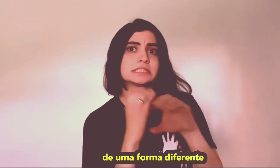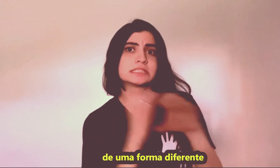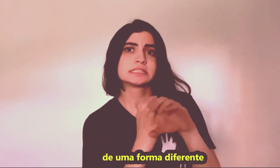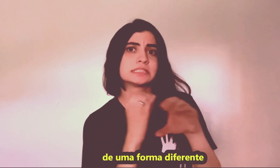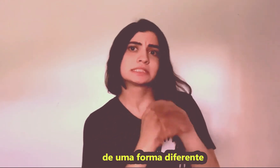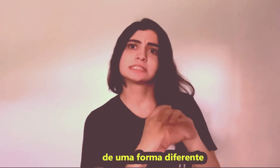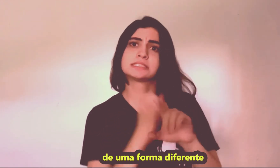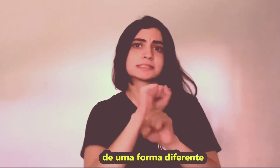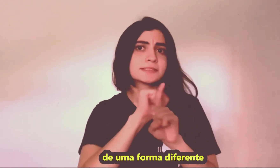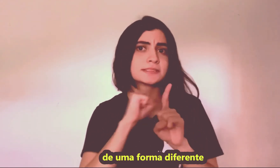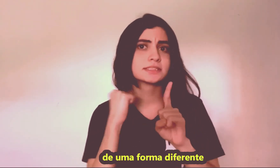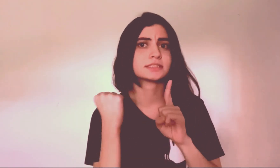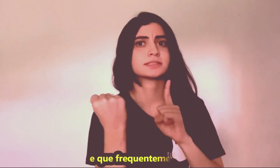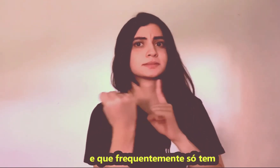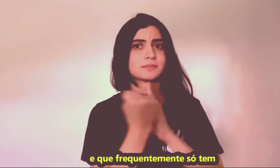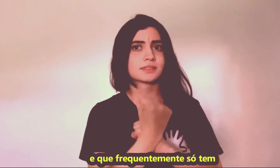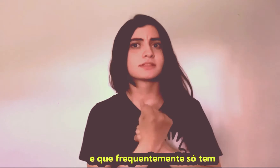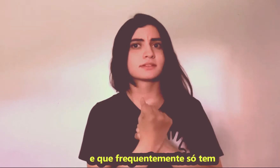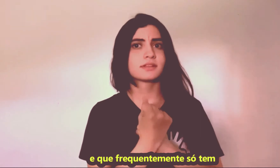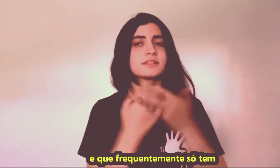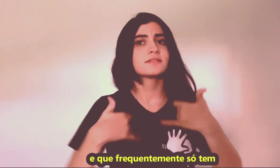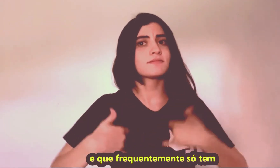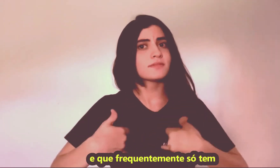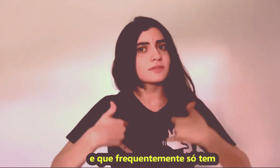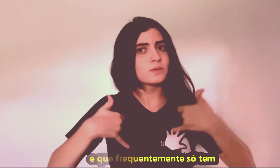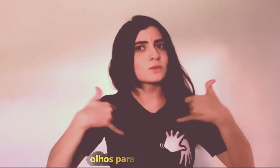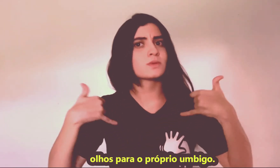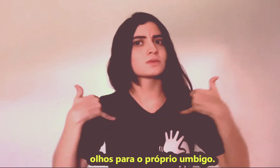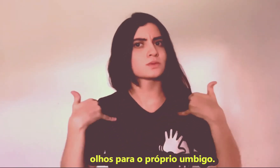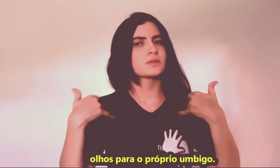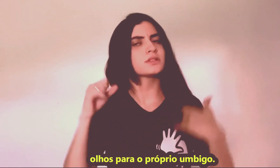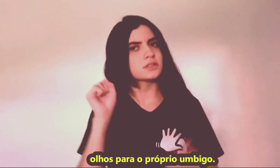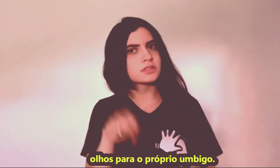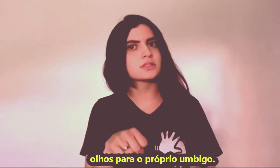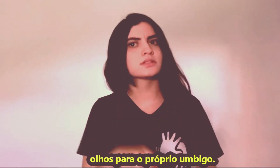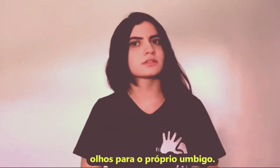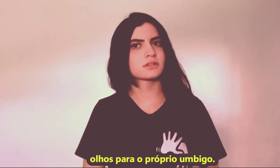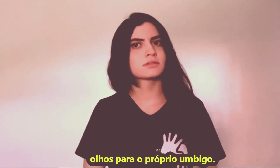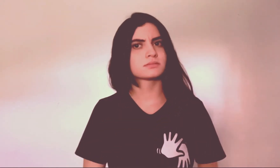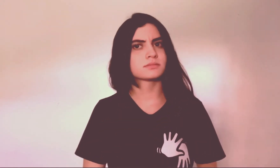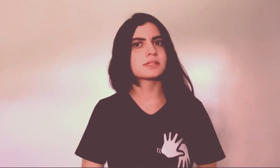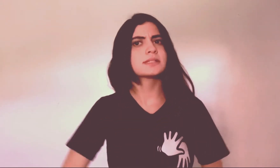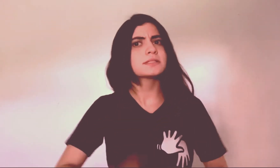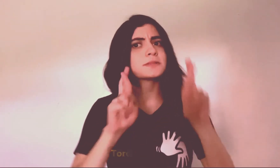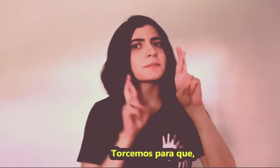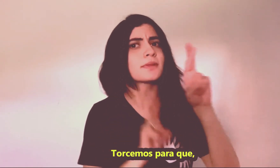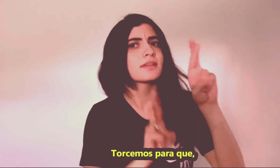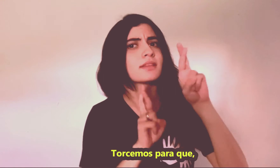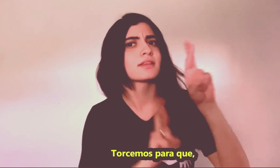E que, frequentemente, só tem olhos para o próprio umbigo. Torcemos